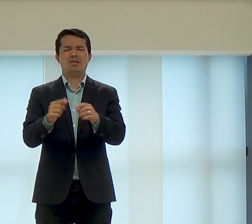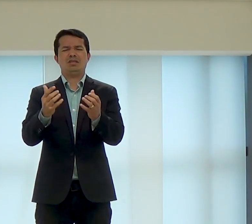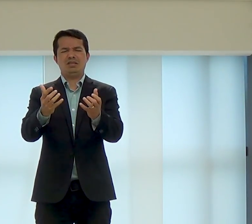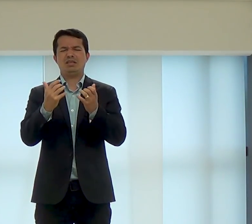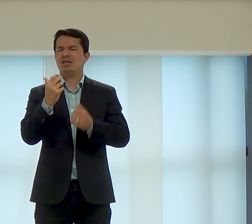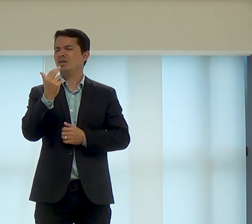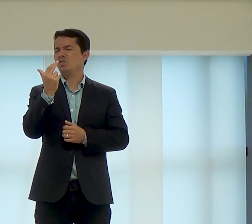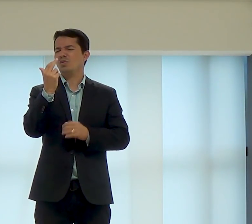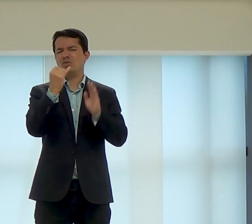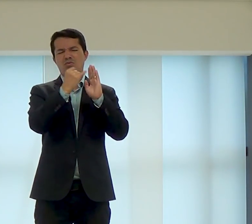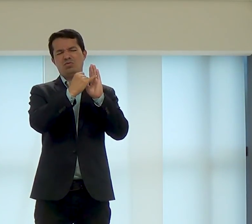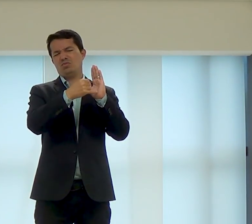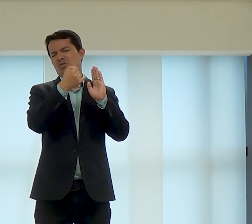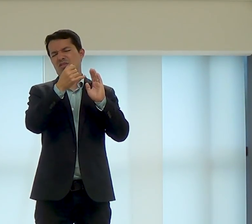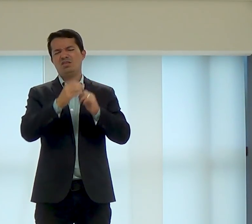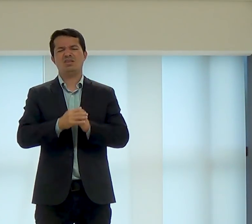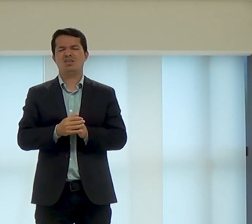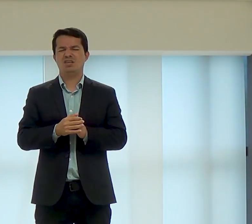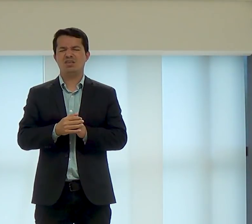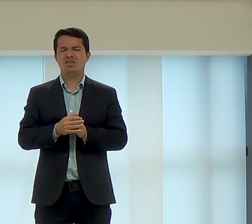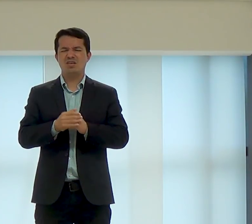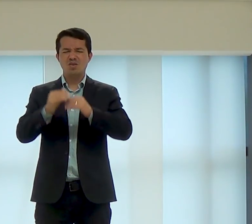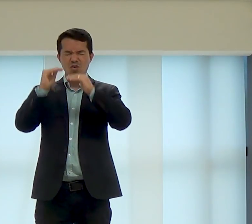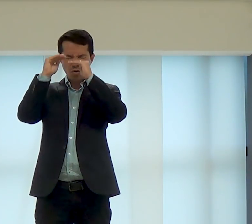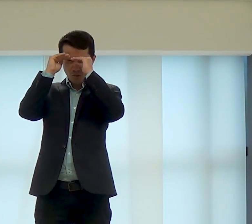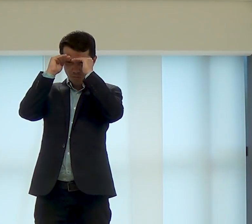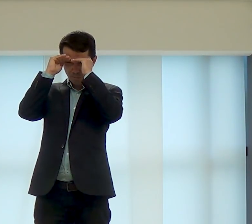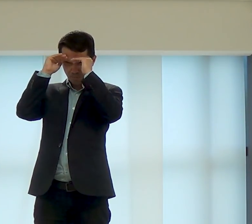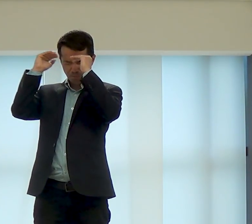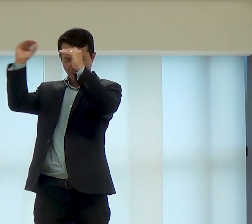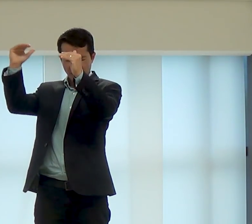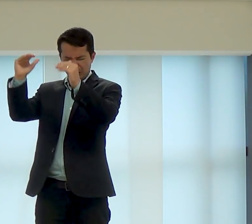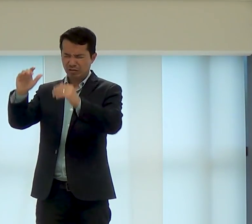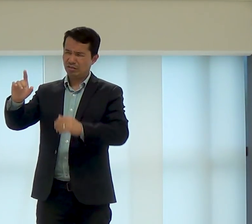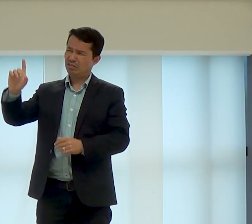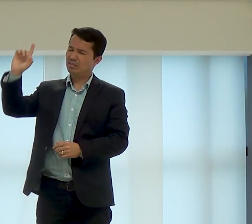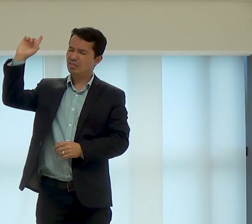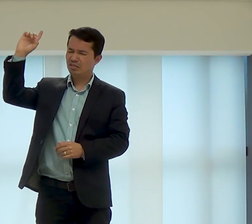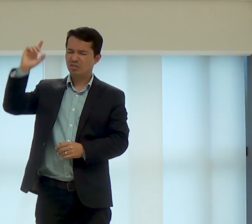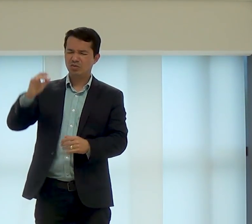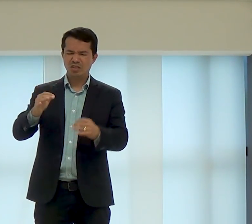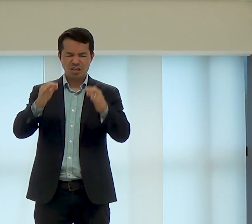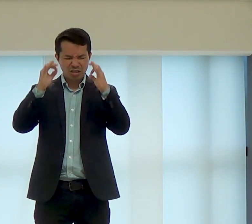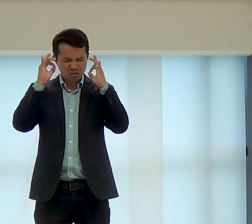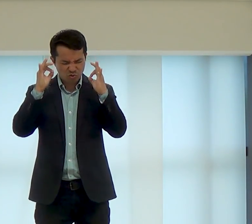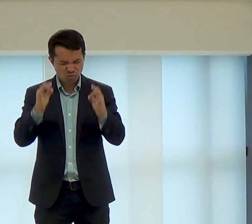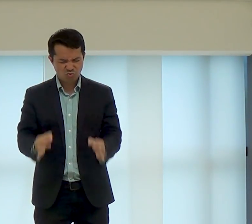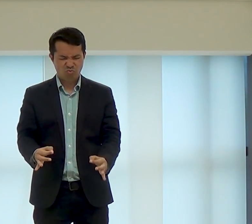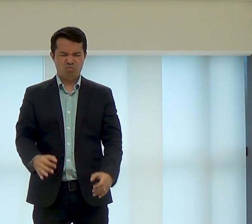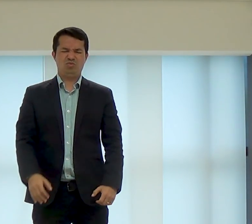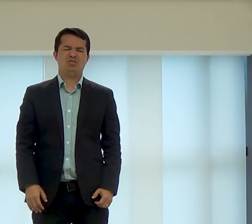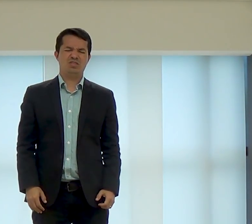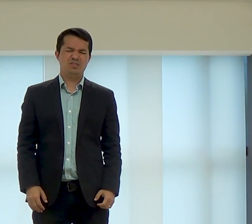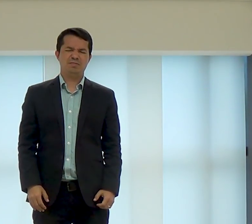Senhor, nós também queremos ser iguais a José, obedientes a Ti, Senhor, sermos